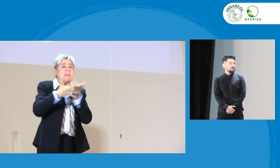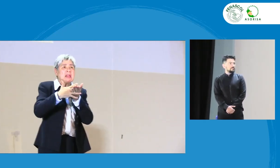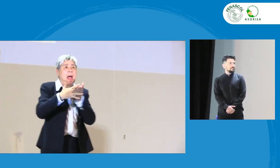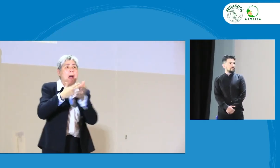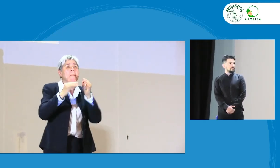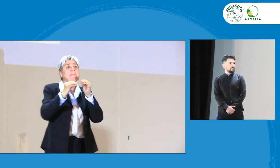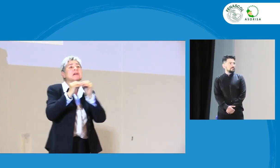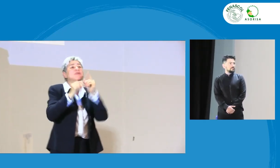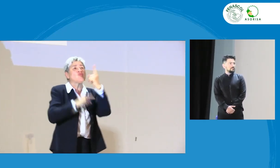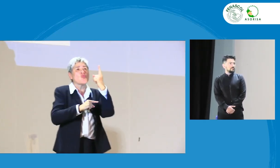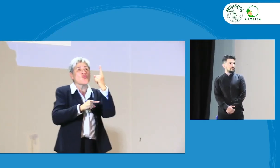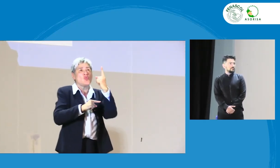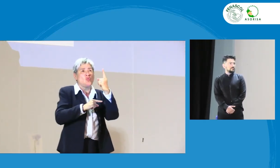uno, por ejemplo,